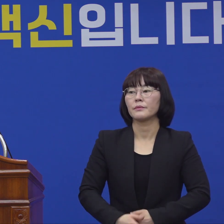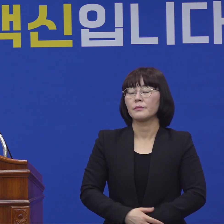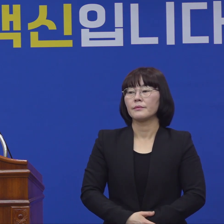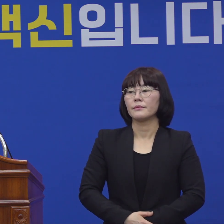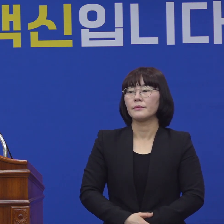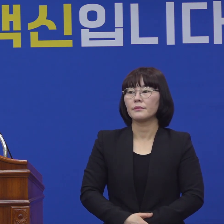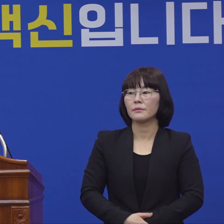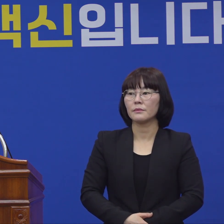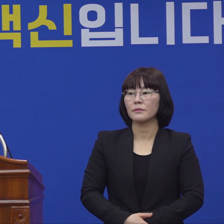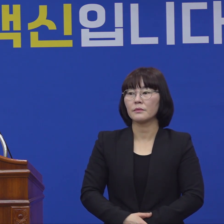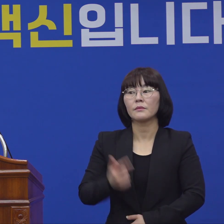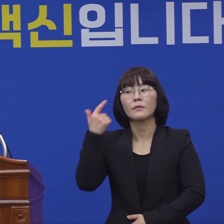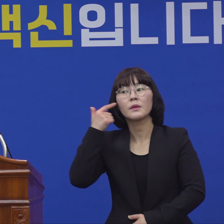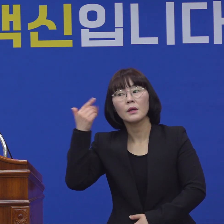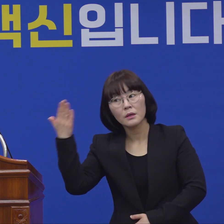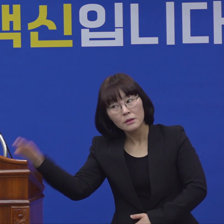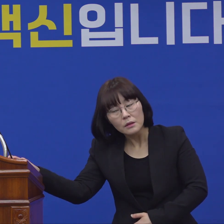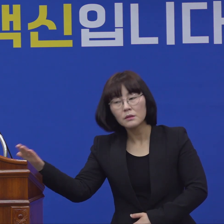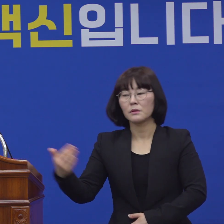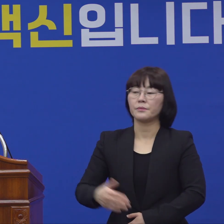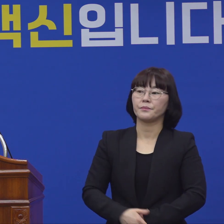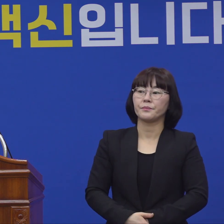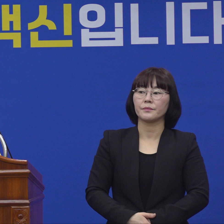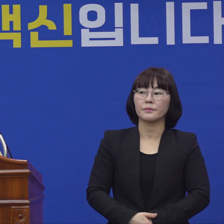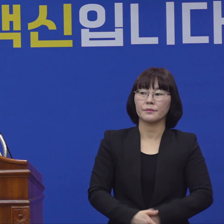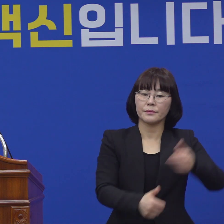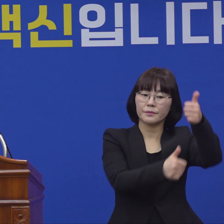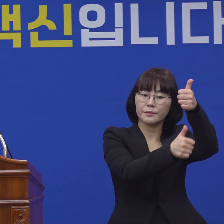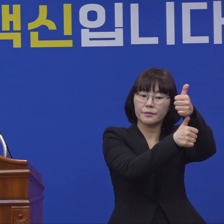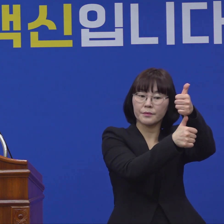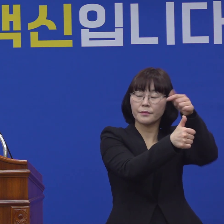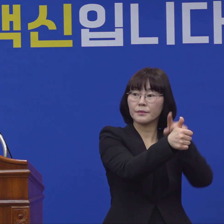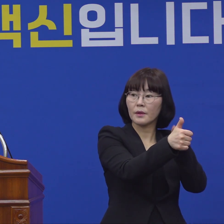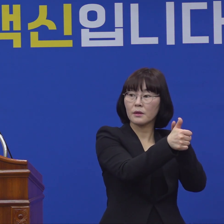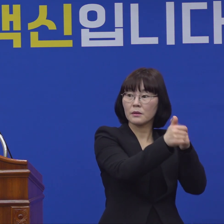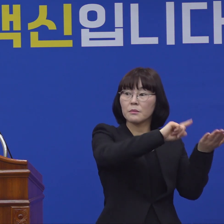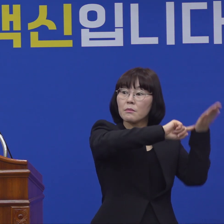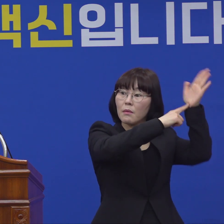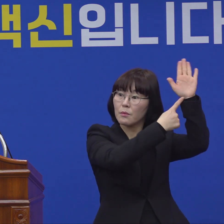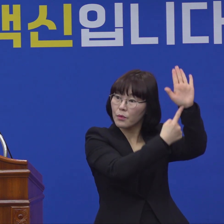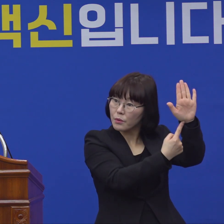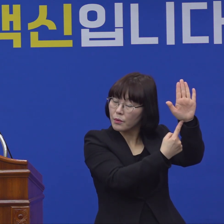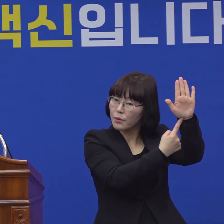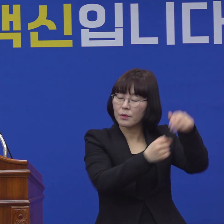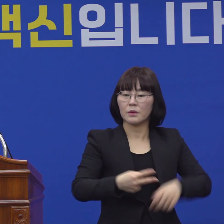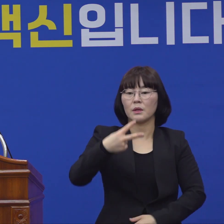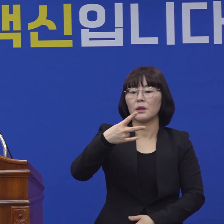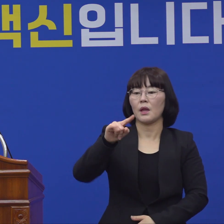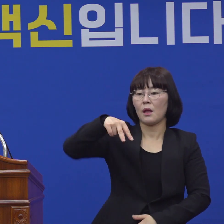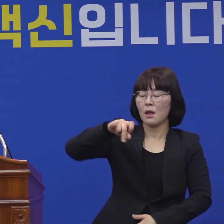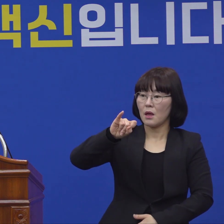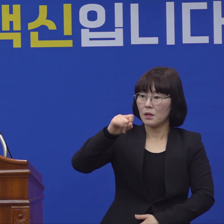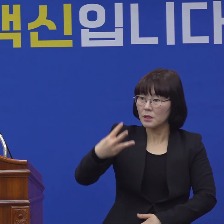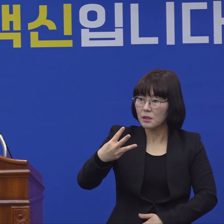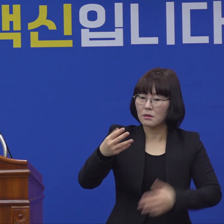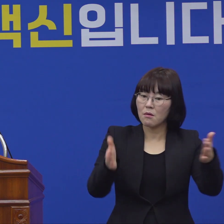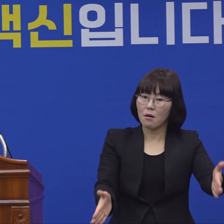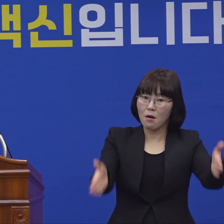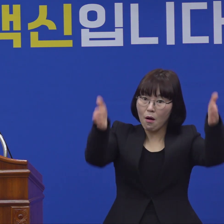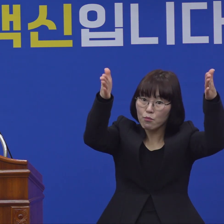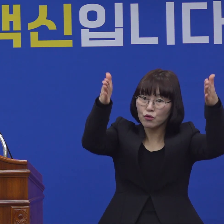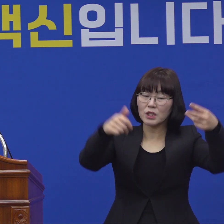네, 아까 부단장님 말씀하실 때 지금 대실과 같은 업무를 쓰는